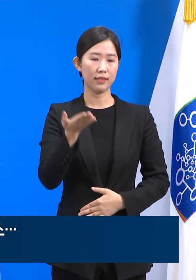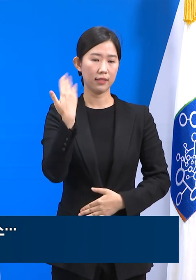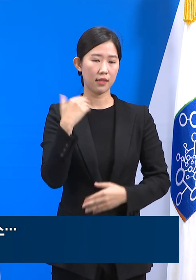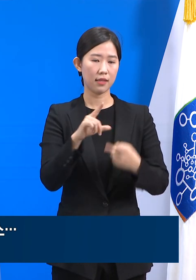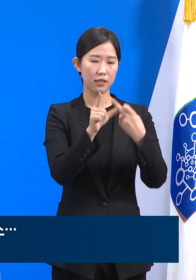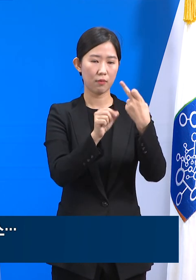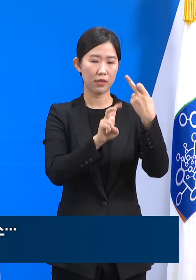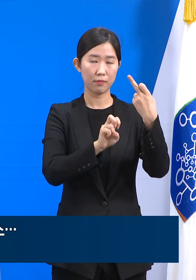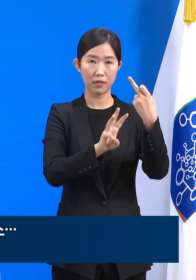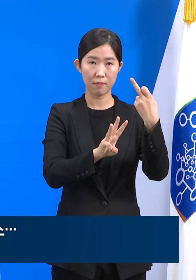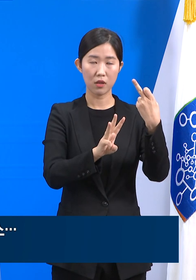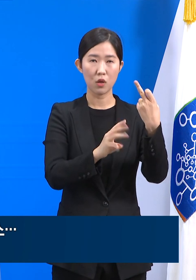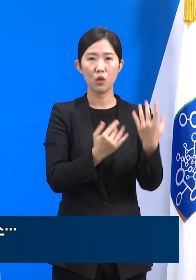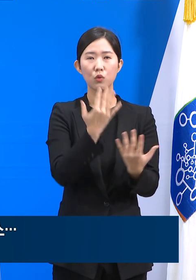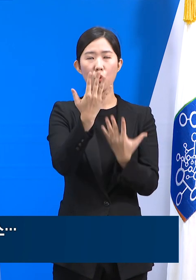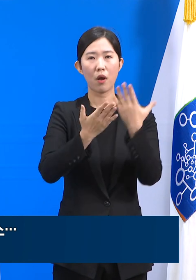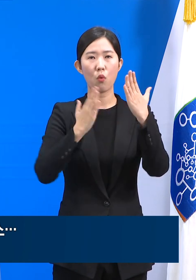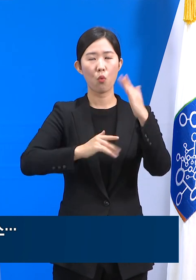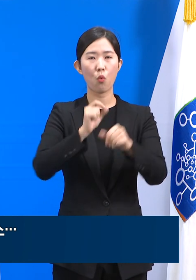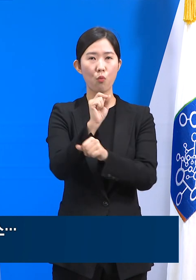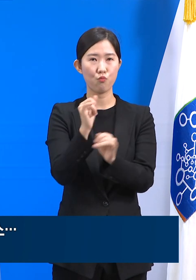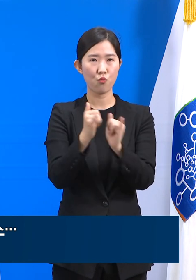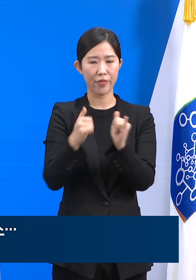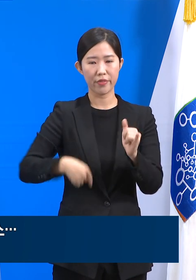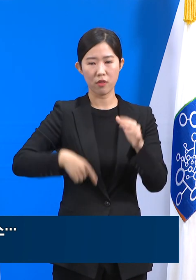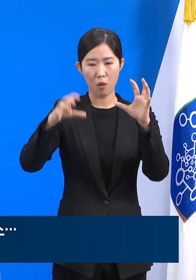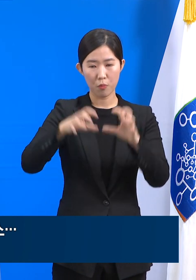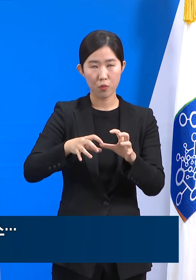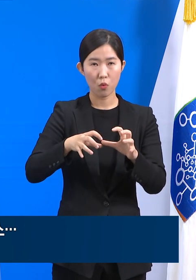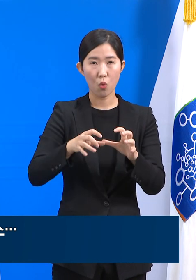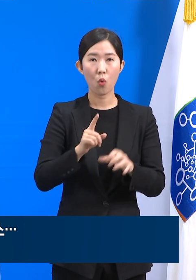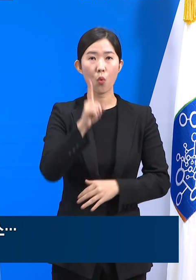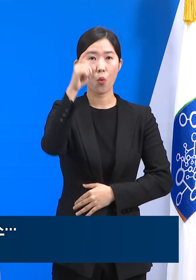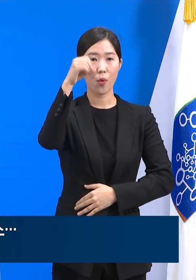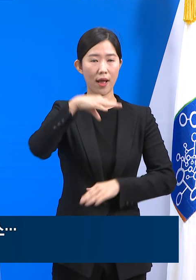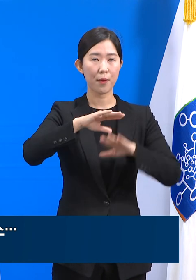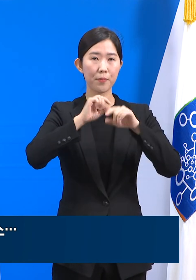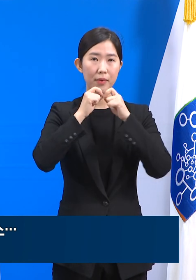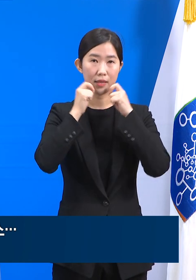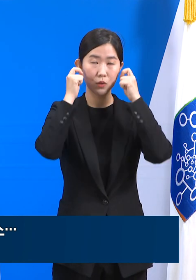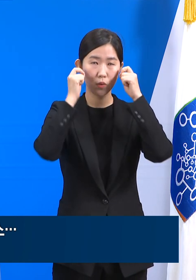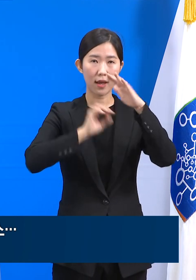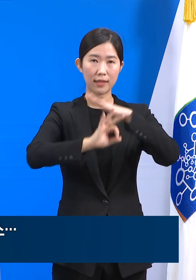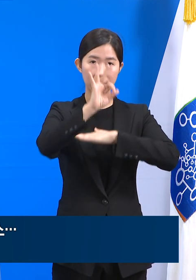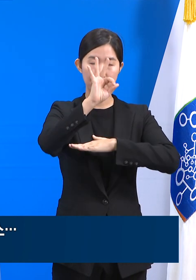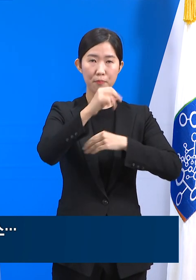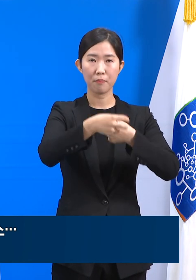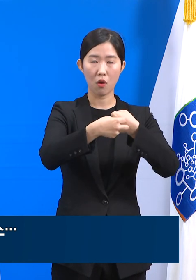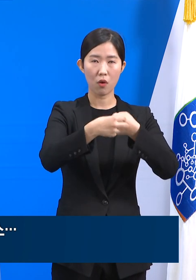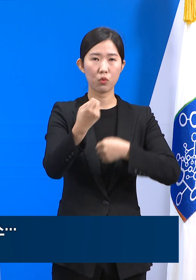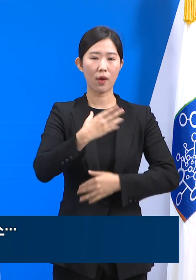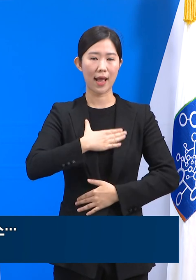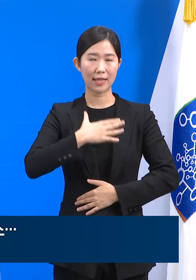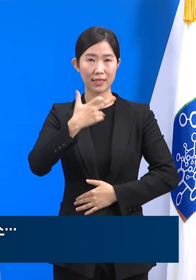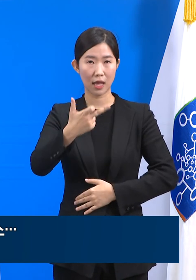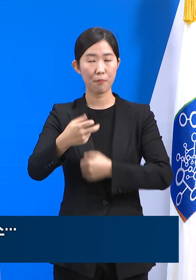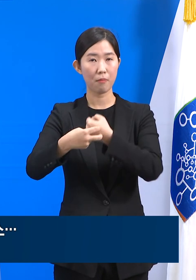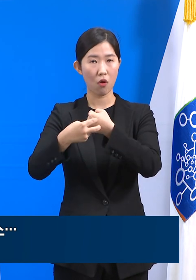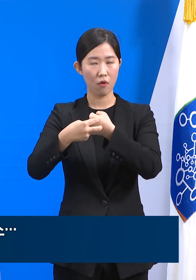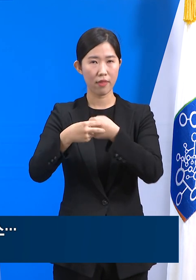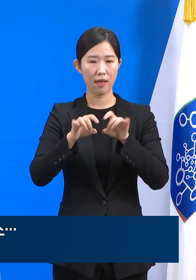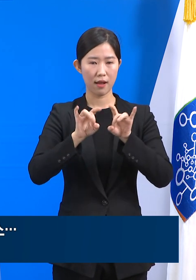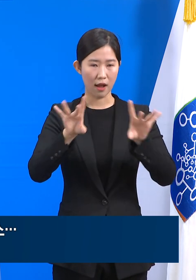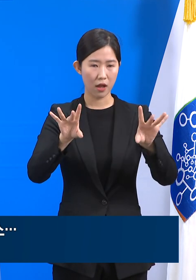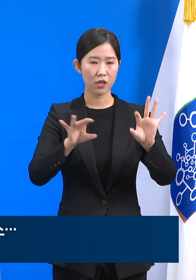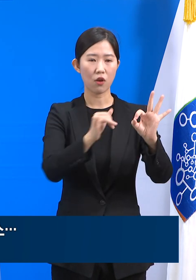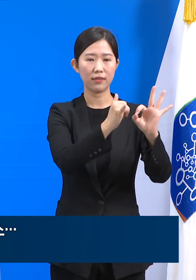협조를 통하여 소방공무원 20명을 고향 미소 아침 요양병원과 안산시의 라이트 요양병원에 각각 10명씩 긴급